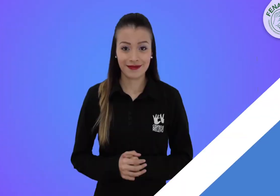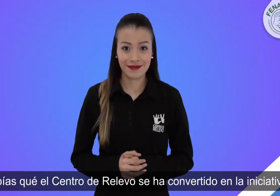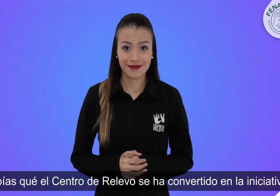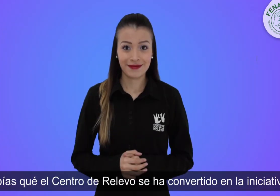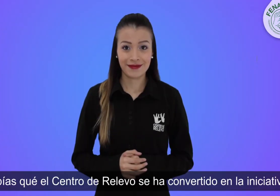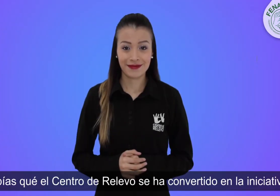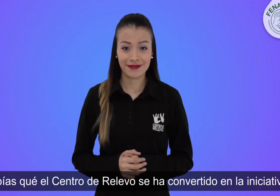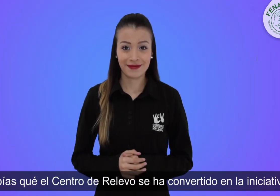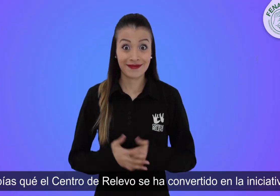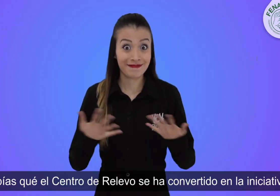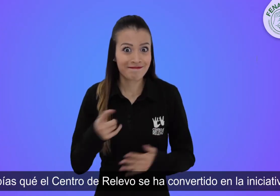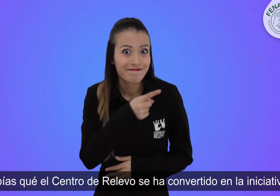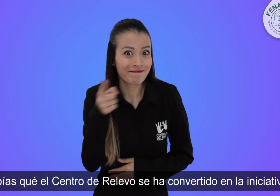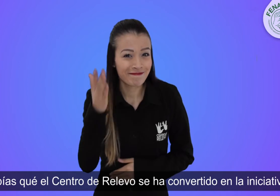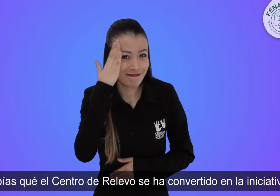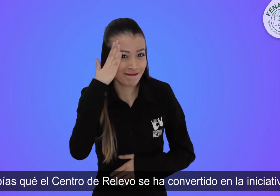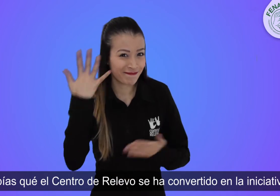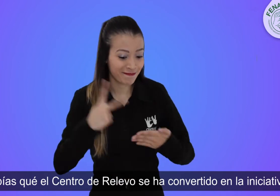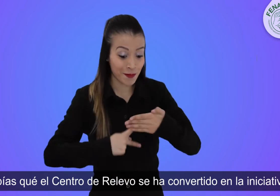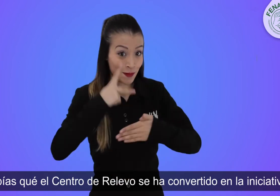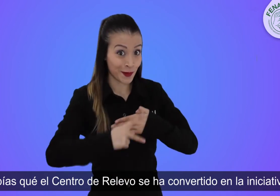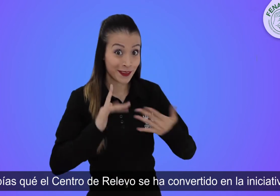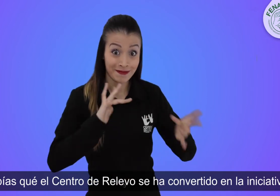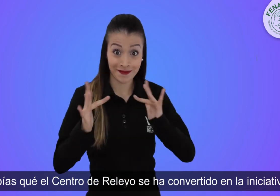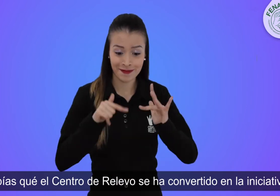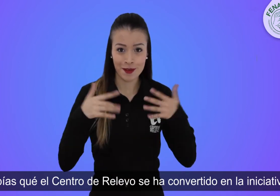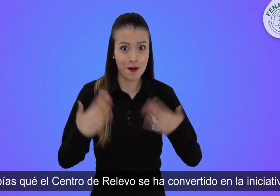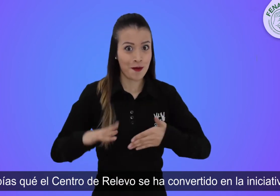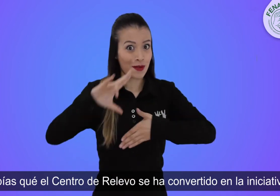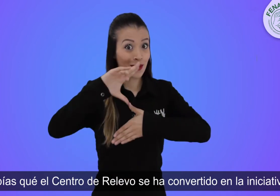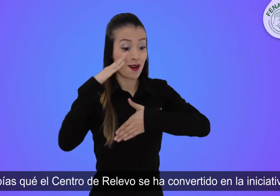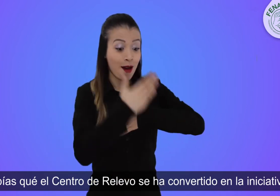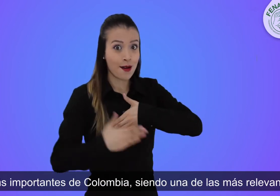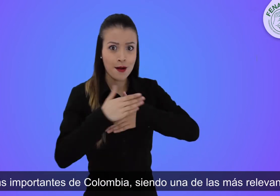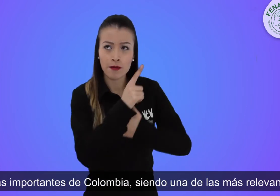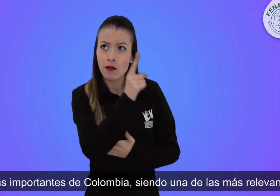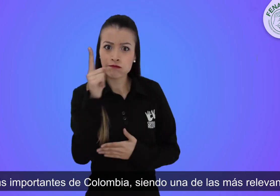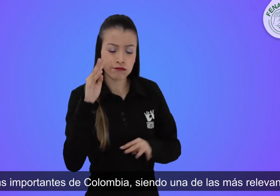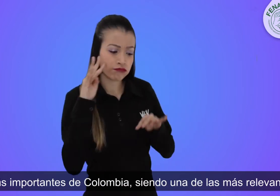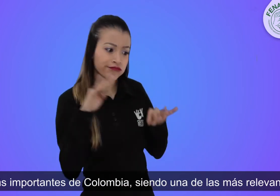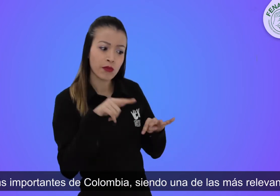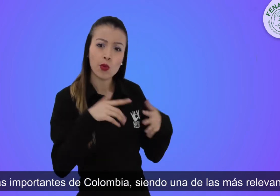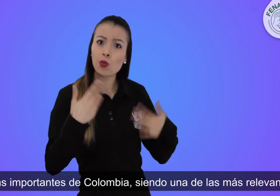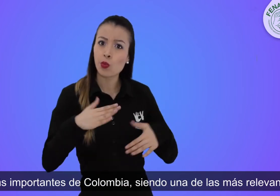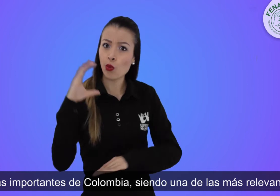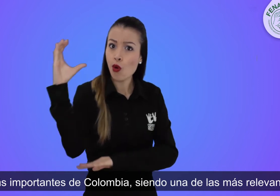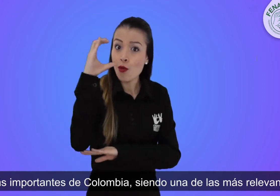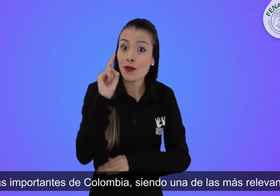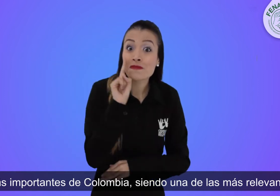¿Sabías que el centro de relevo se ha convertido en la iniciativa más importante de Colombia siendo una de las más